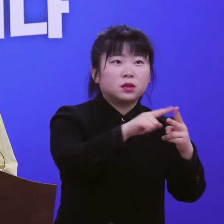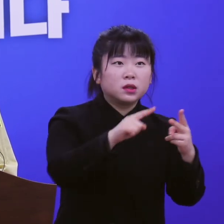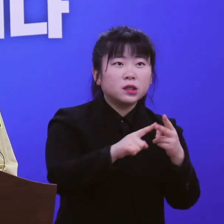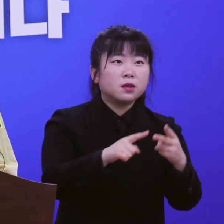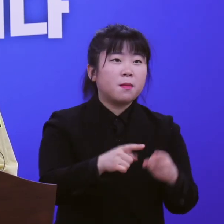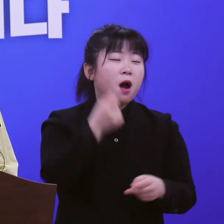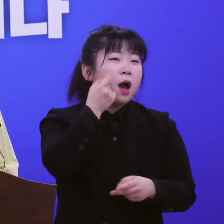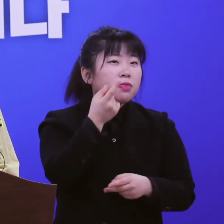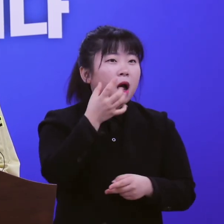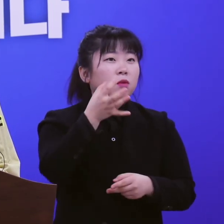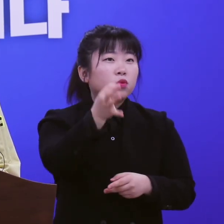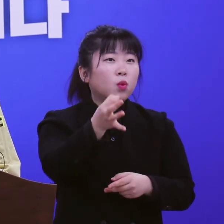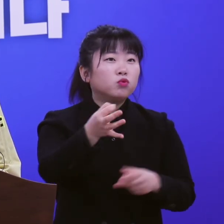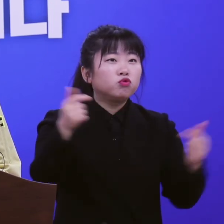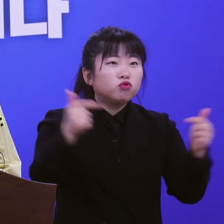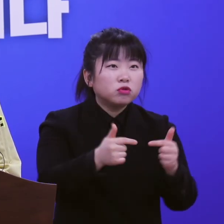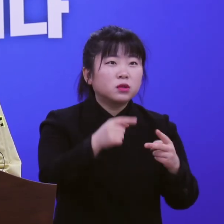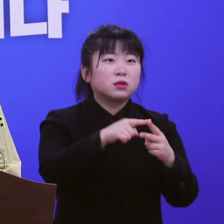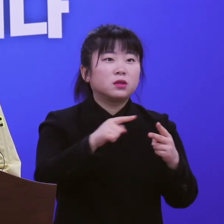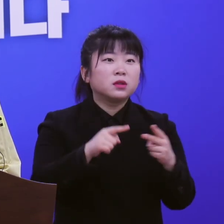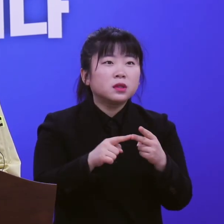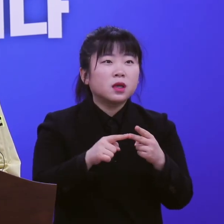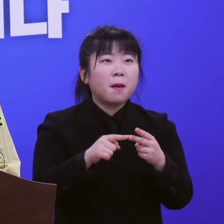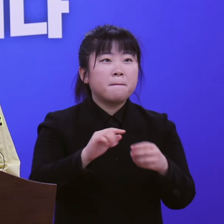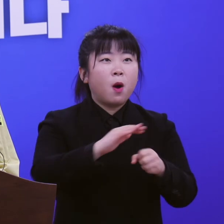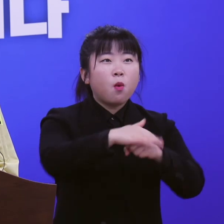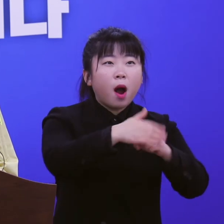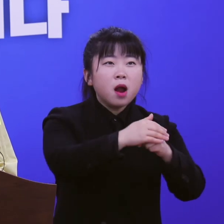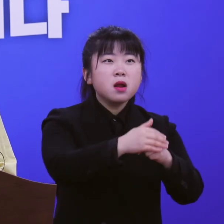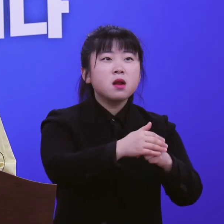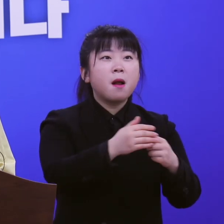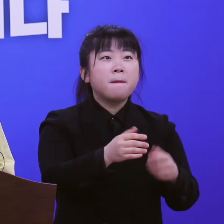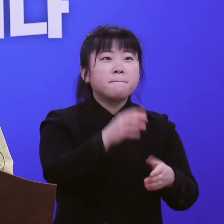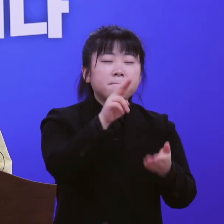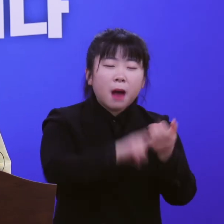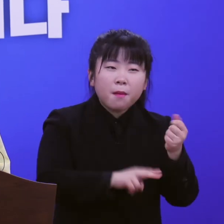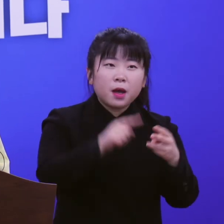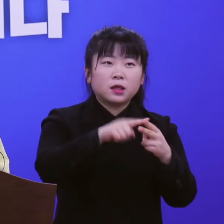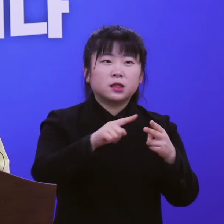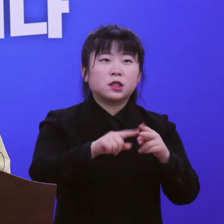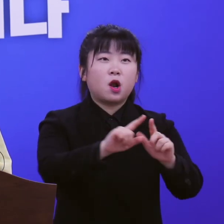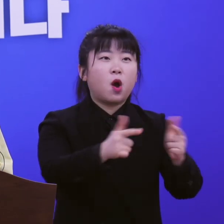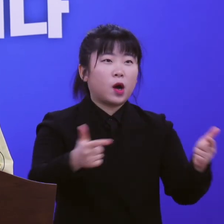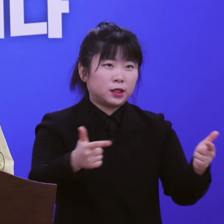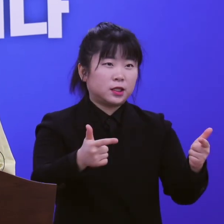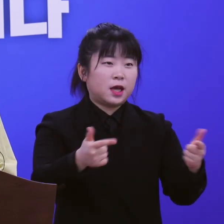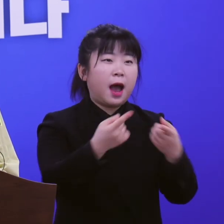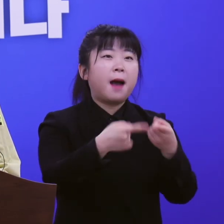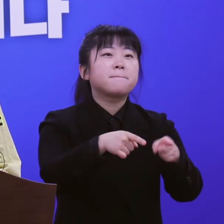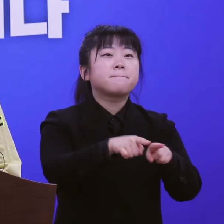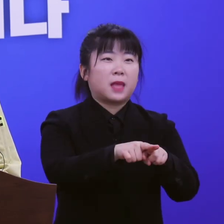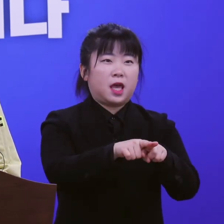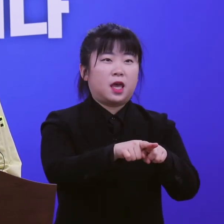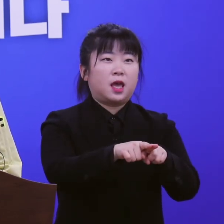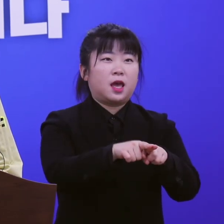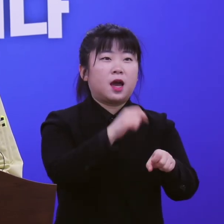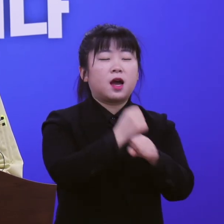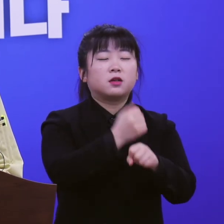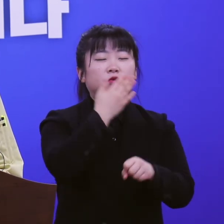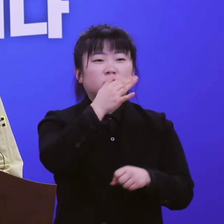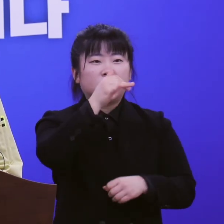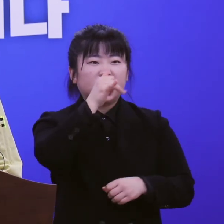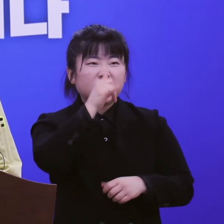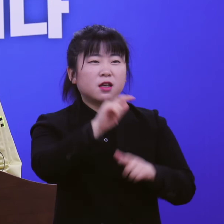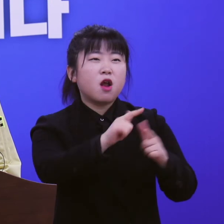임대인 운동 확산, 과일, 채소, 꾸러미 판매 등 공동체를 지키는 따뜻하고 착한 소비가 이루어질 수 있도록